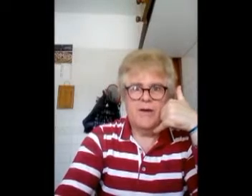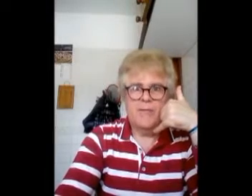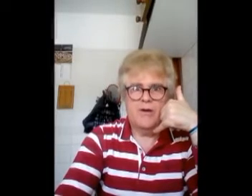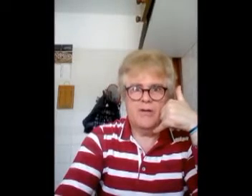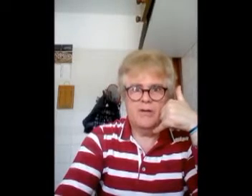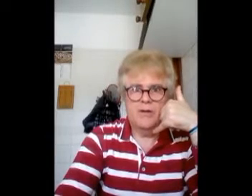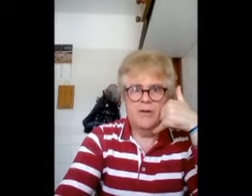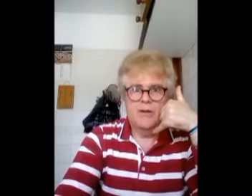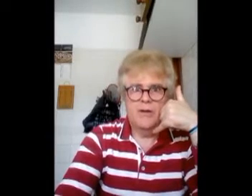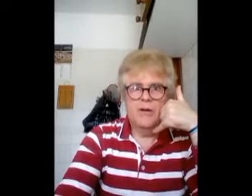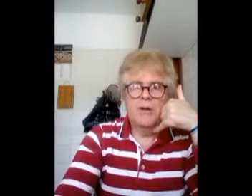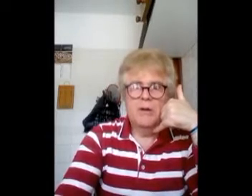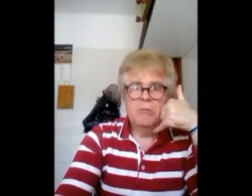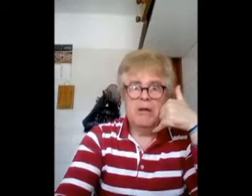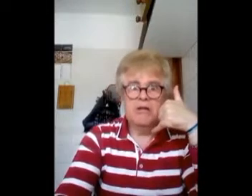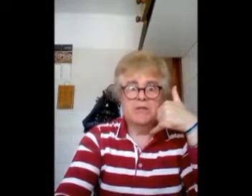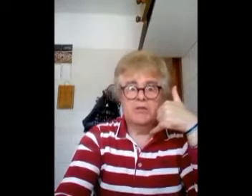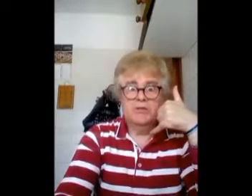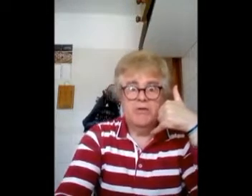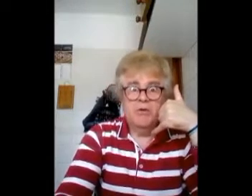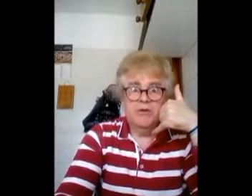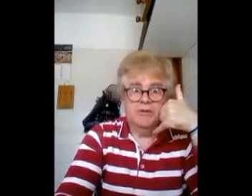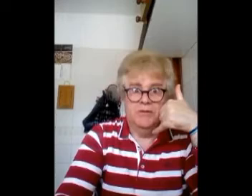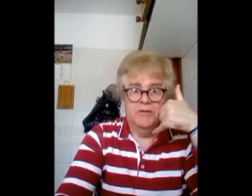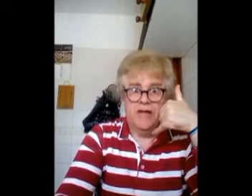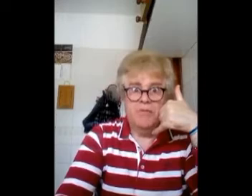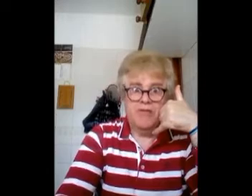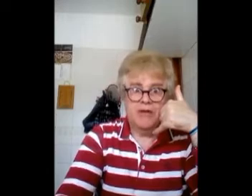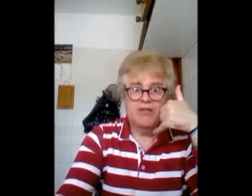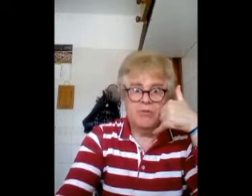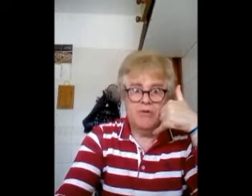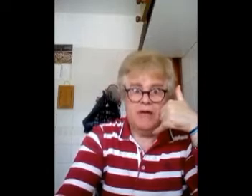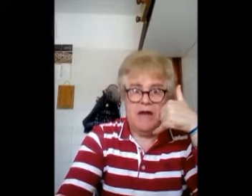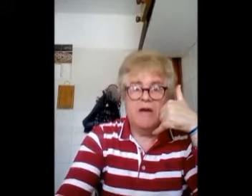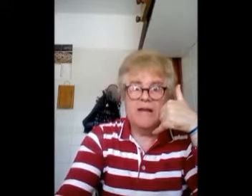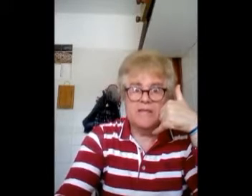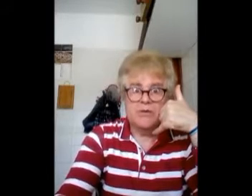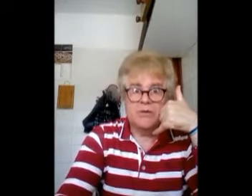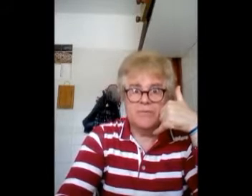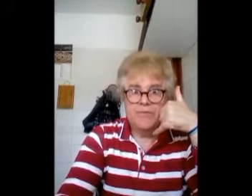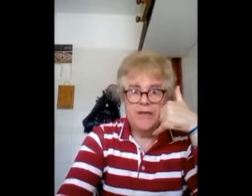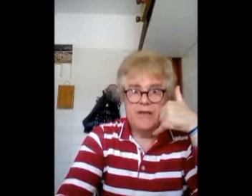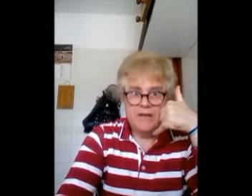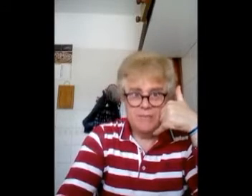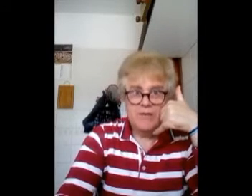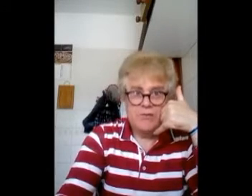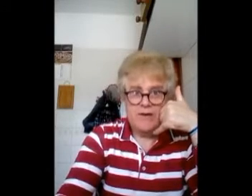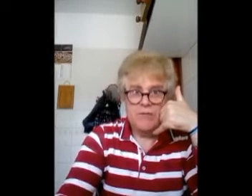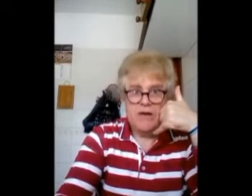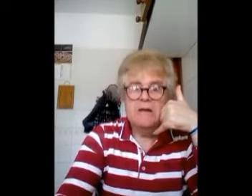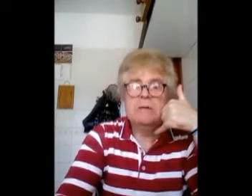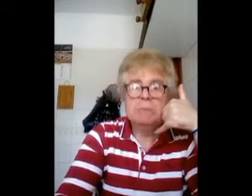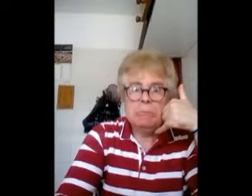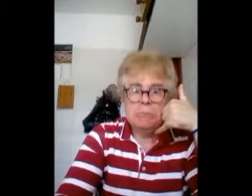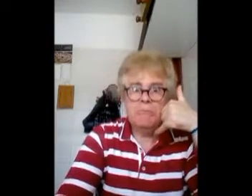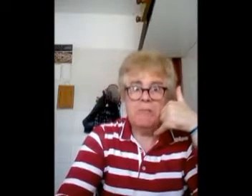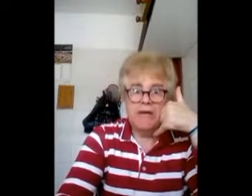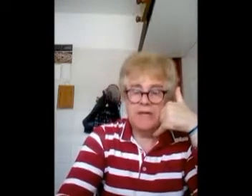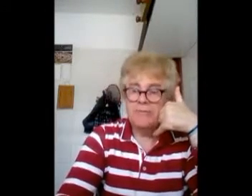Eh, ma... Beh, se lo dite a voi, me la faccio. Poi mi richiamo. Che ne so io? Mi devo fare una... Va